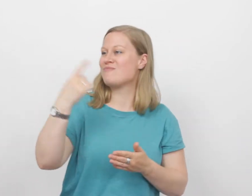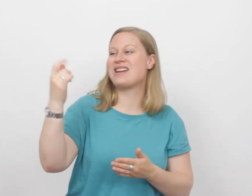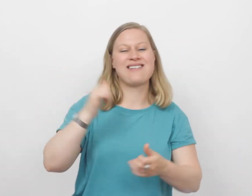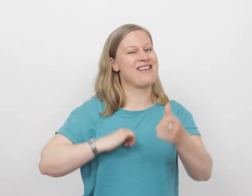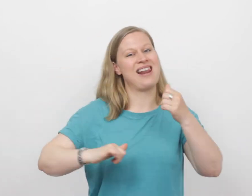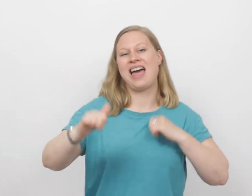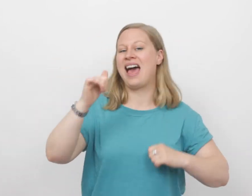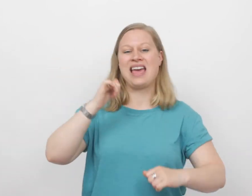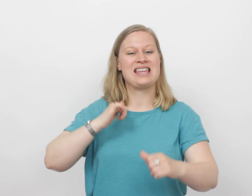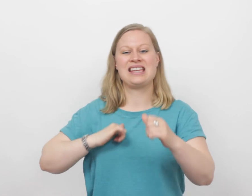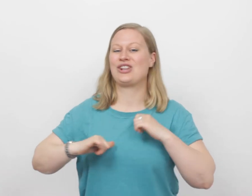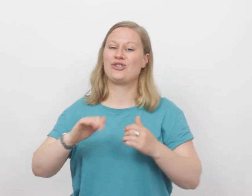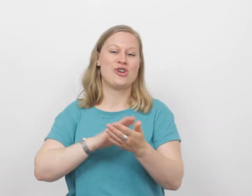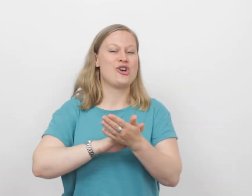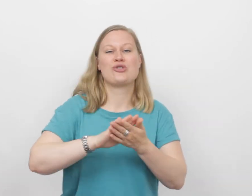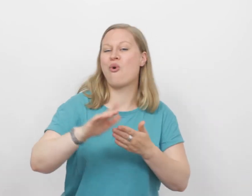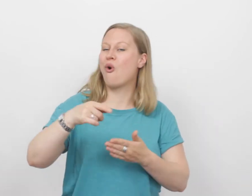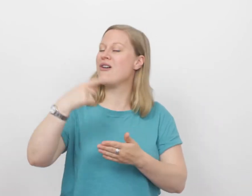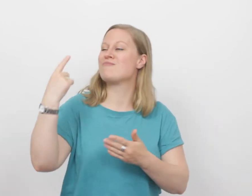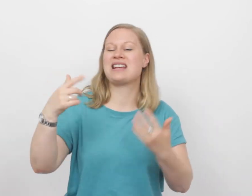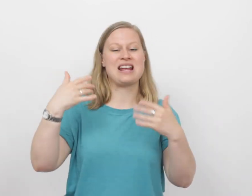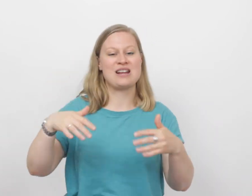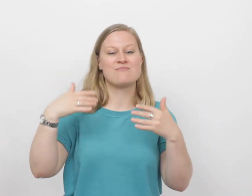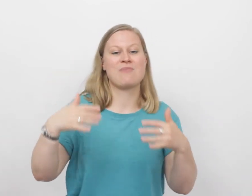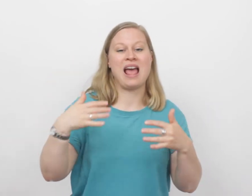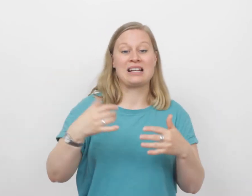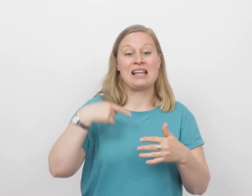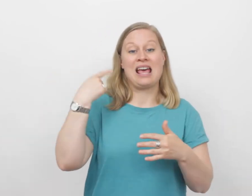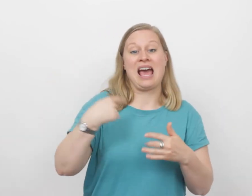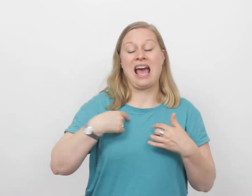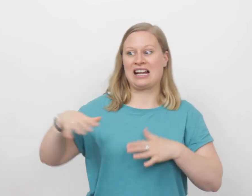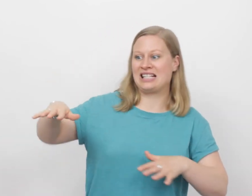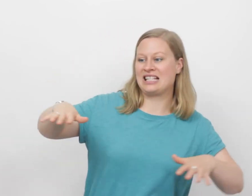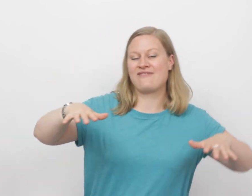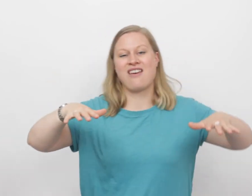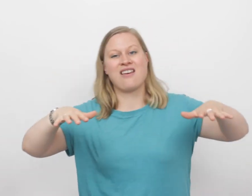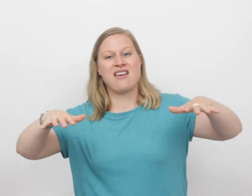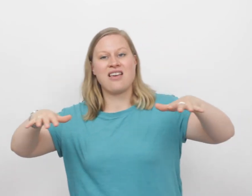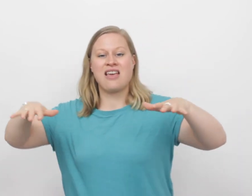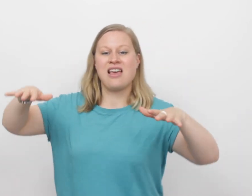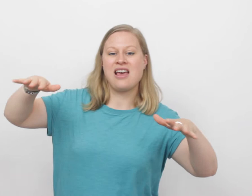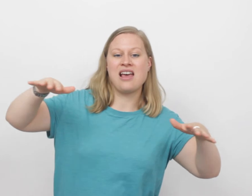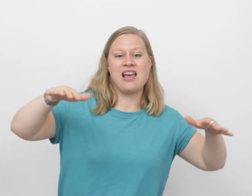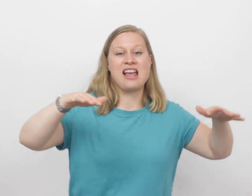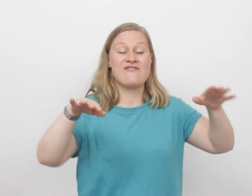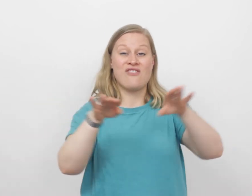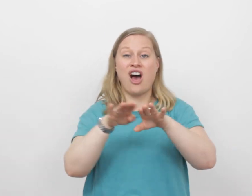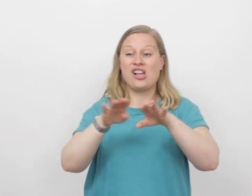meer lijden Nooit meer pijn En ik zweef Als